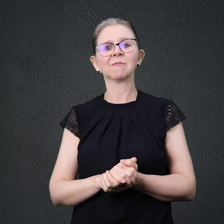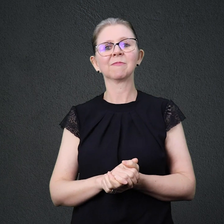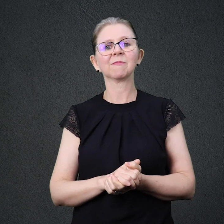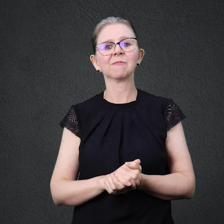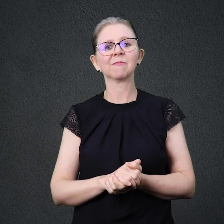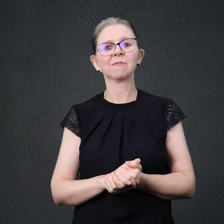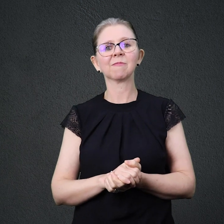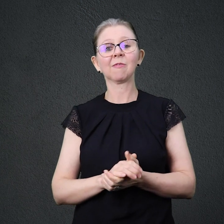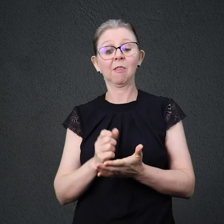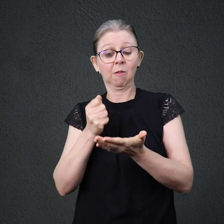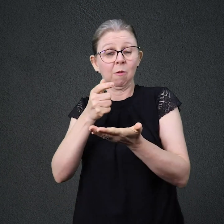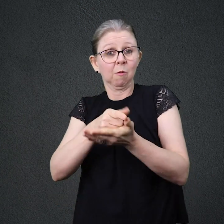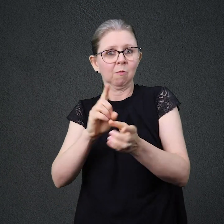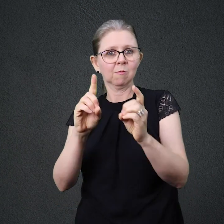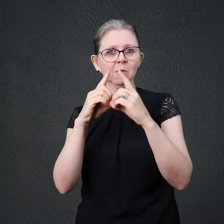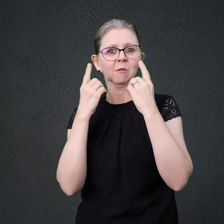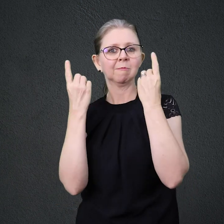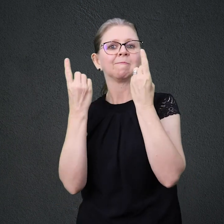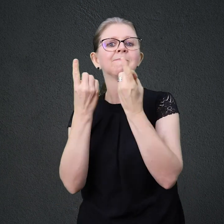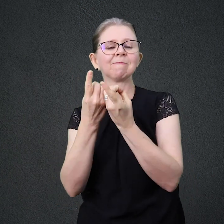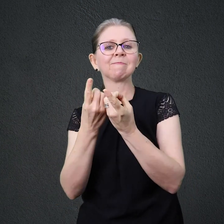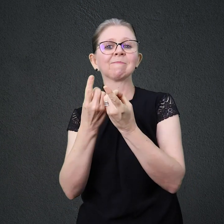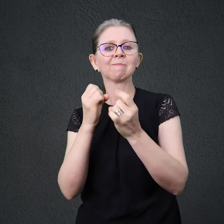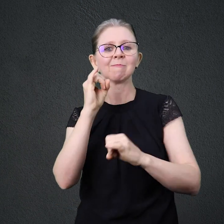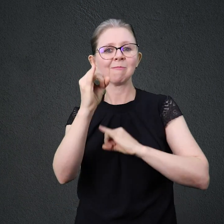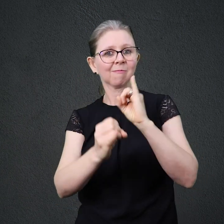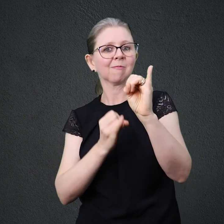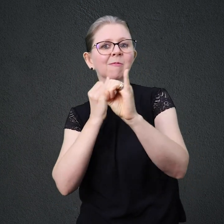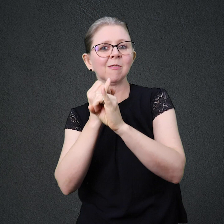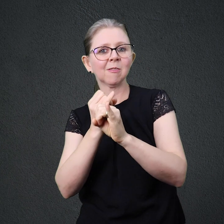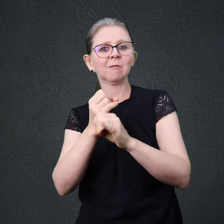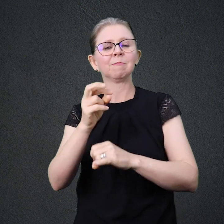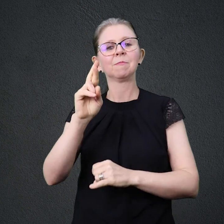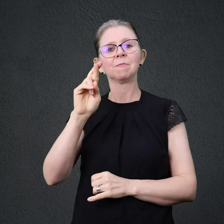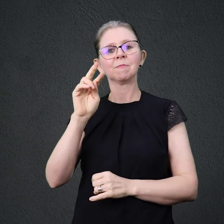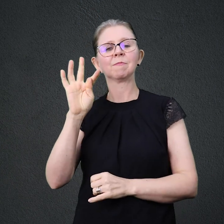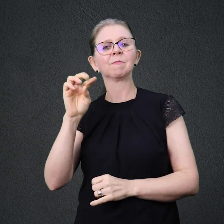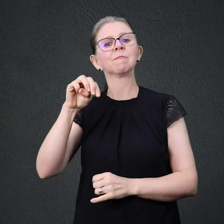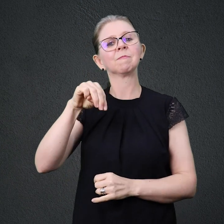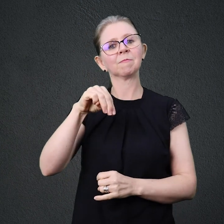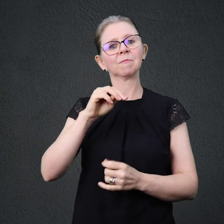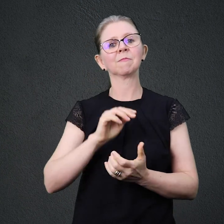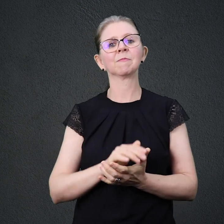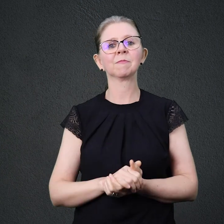Adquira já o seu devocional de todos os dias Acesse loja.transmundial.org.br site www